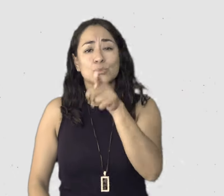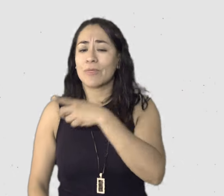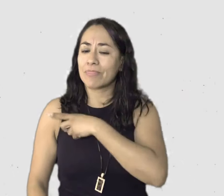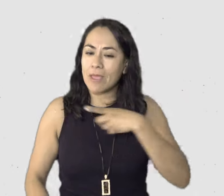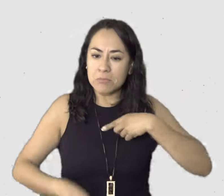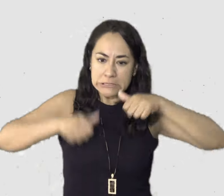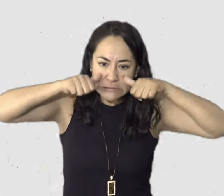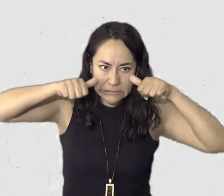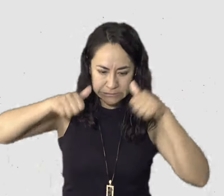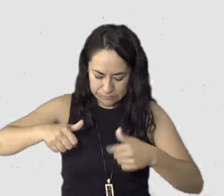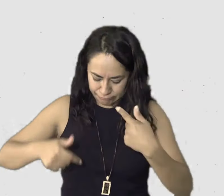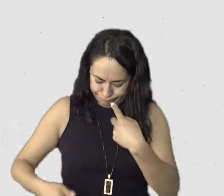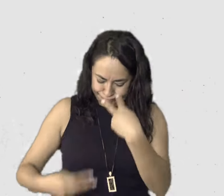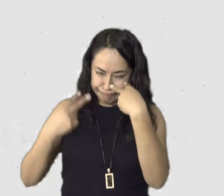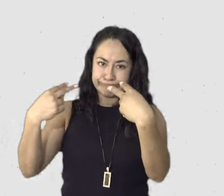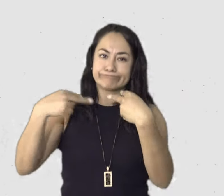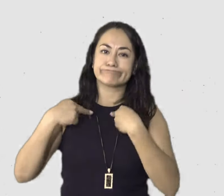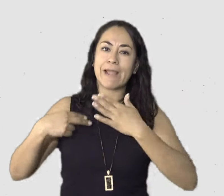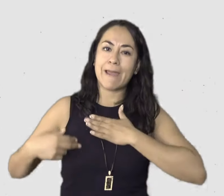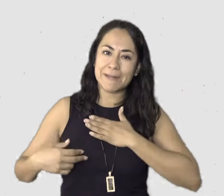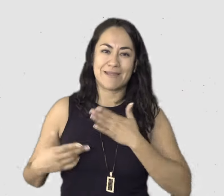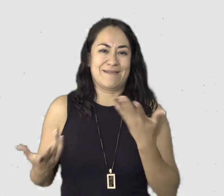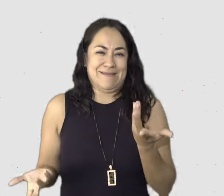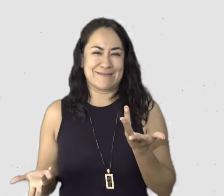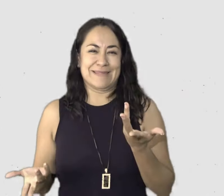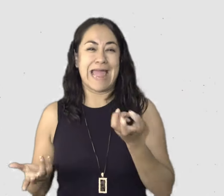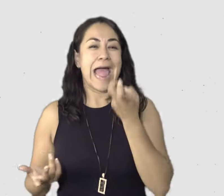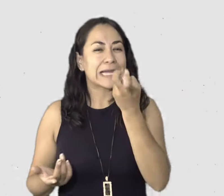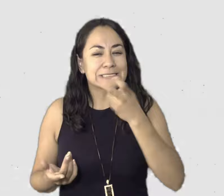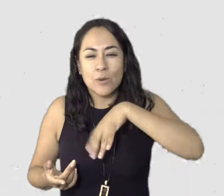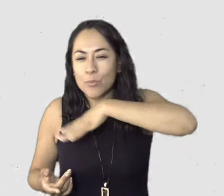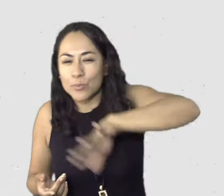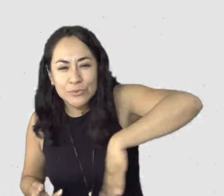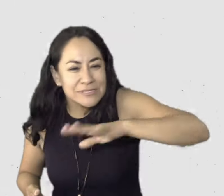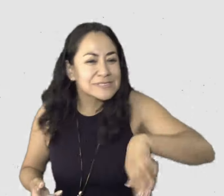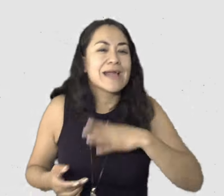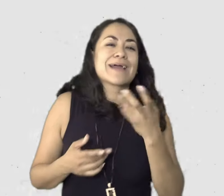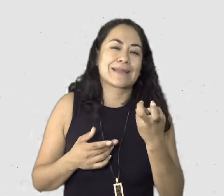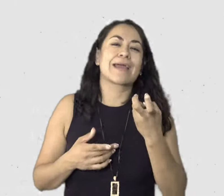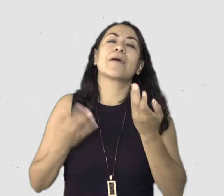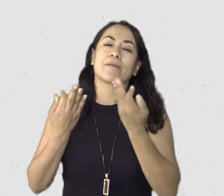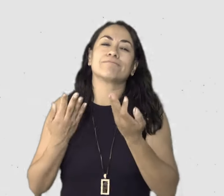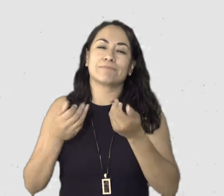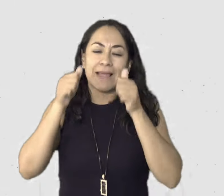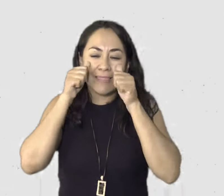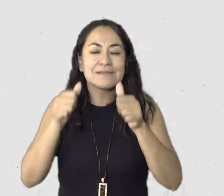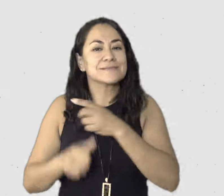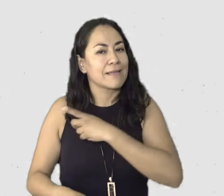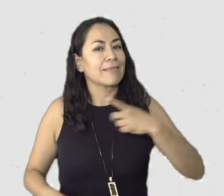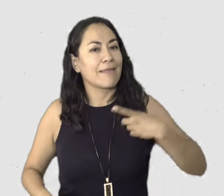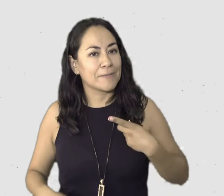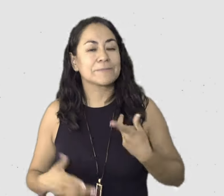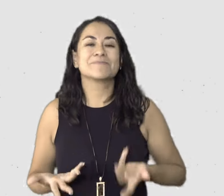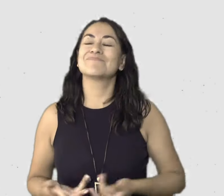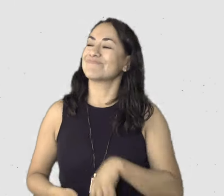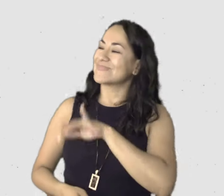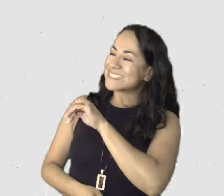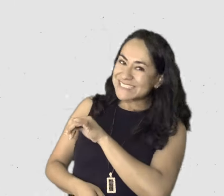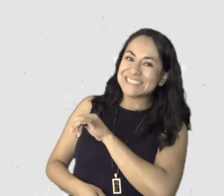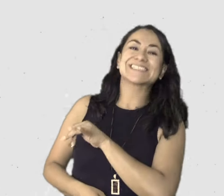búscale por dónde, porque estoy segura que siempre hay alguien con quien podemos conectar, aunque a lo mejor todavía ni siquiera lo conocemos, ¿no? Claro. Y es este reto de, somos